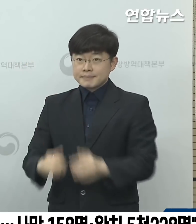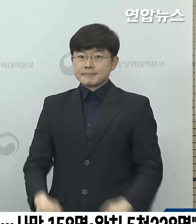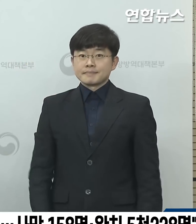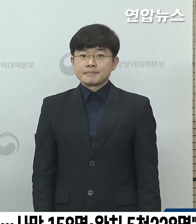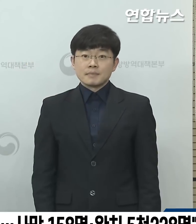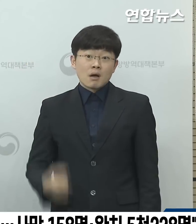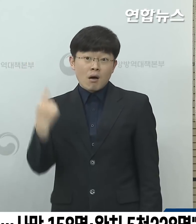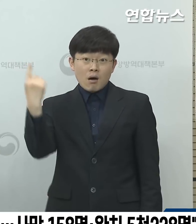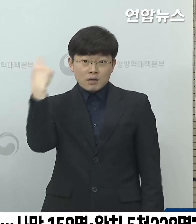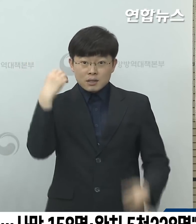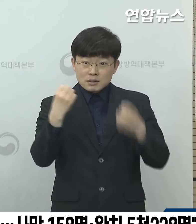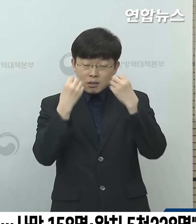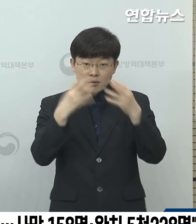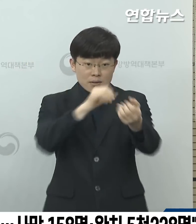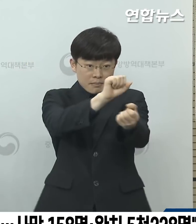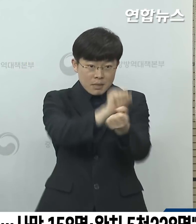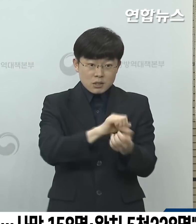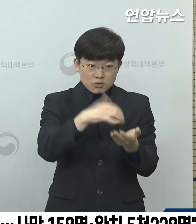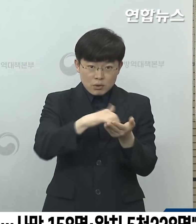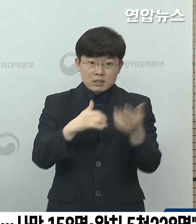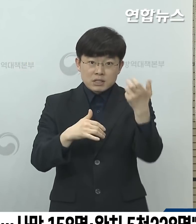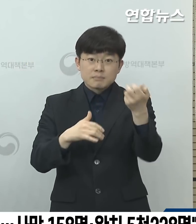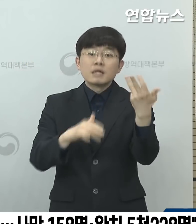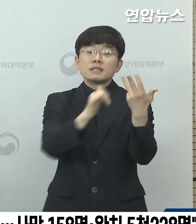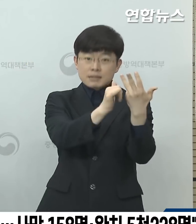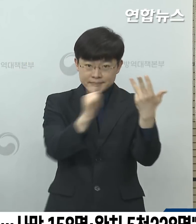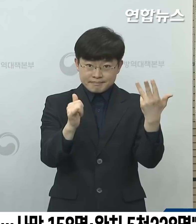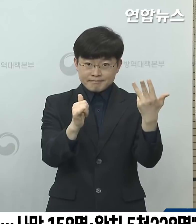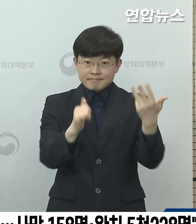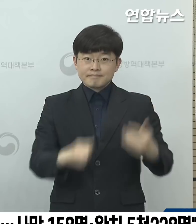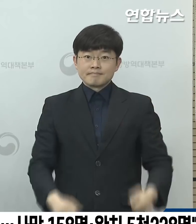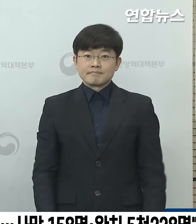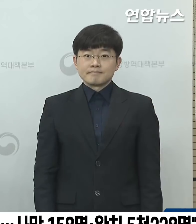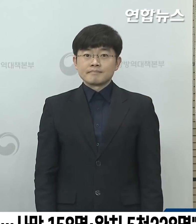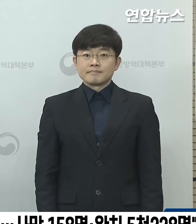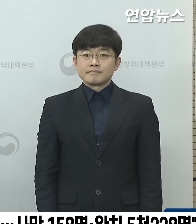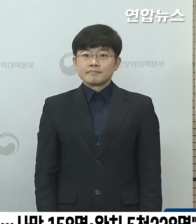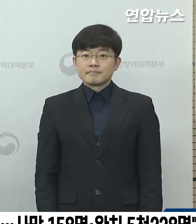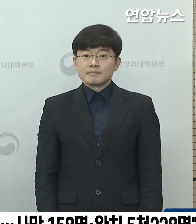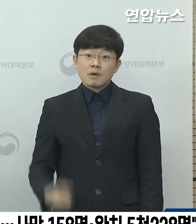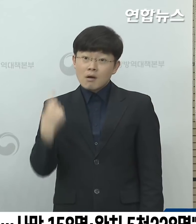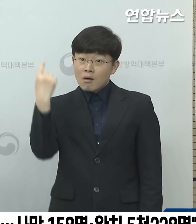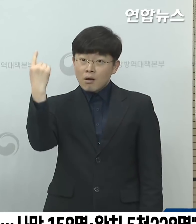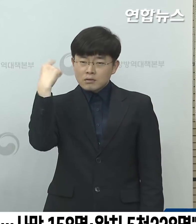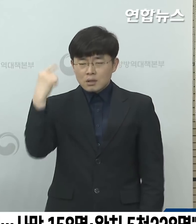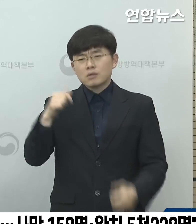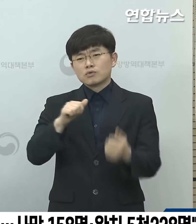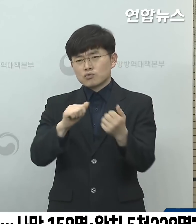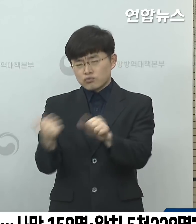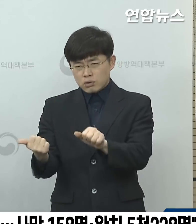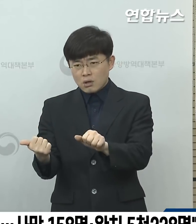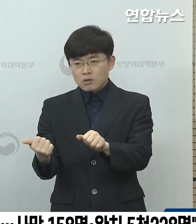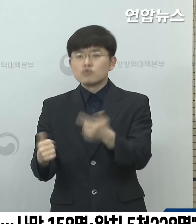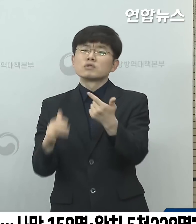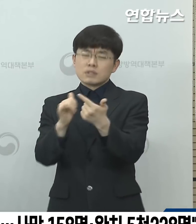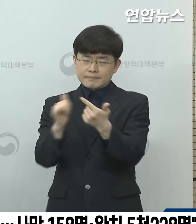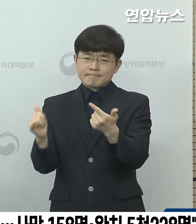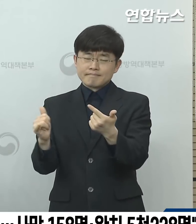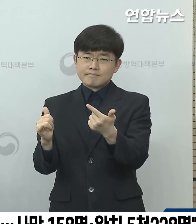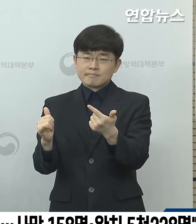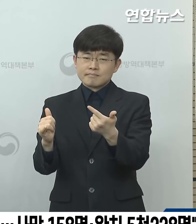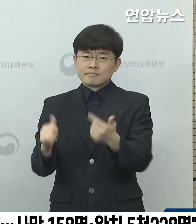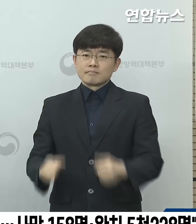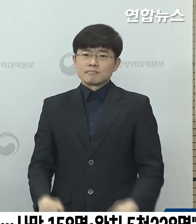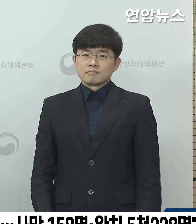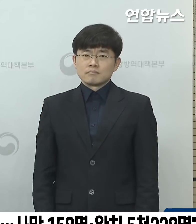어제 신규로 확인된 확진자는 78명이었습니다. 어제 추가로 사망하신 분은 6분이셨습니다.